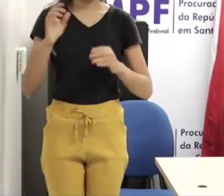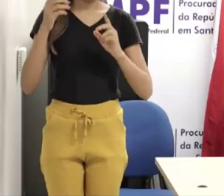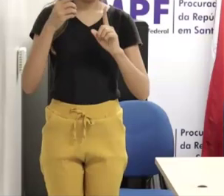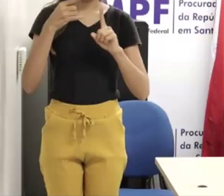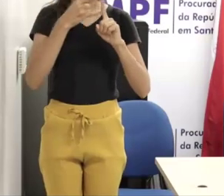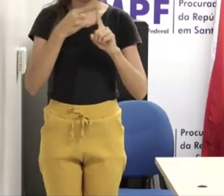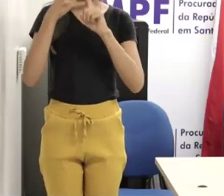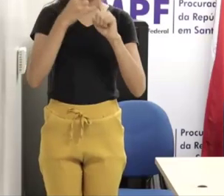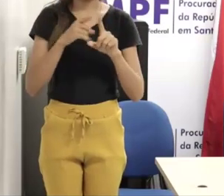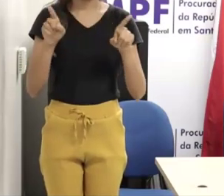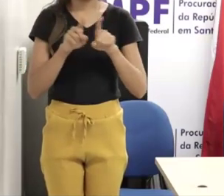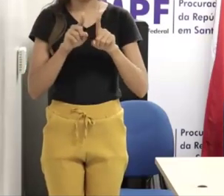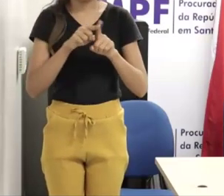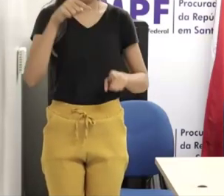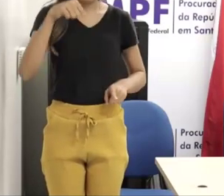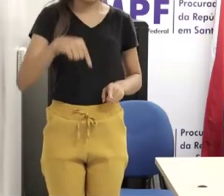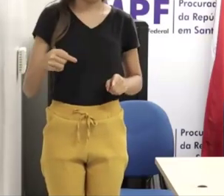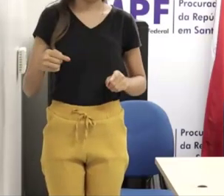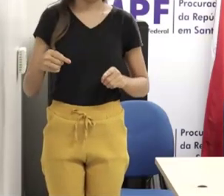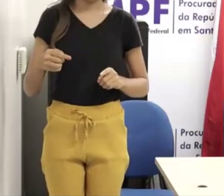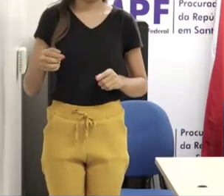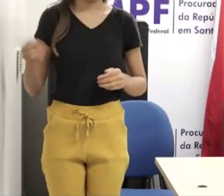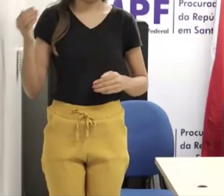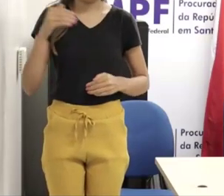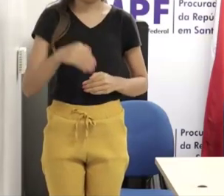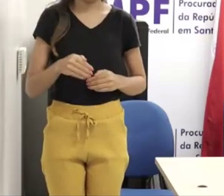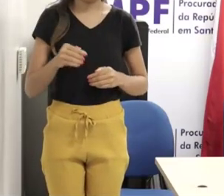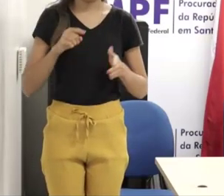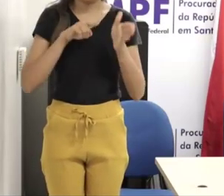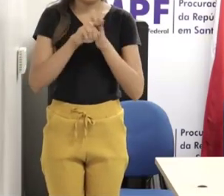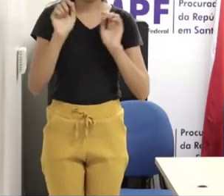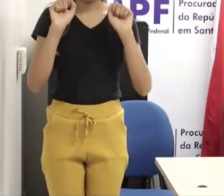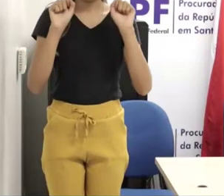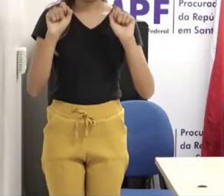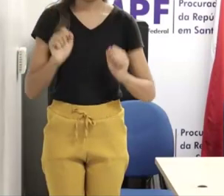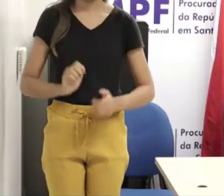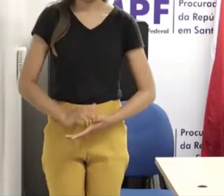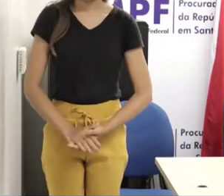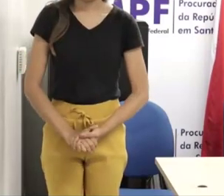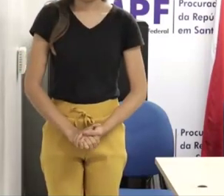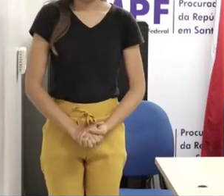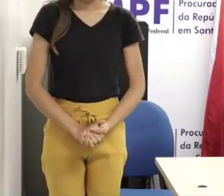microfone ou fazer o seu questionamento num papel. Obrigada. Obrigada.